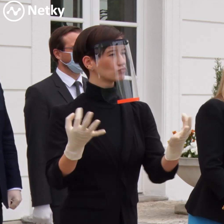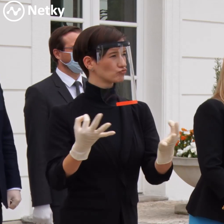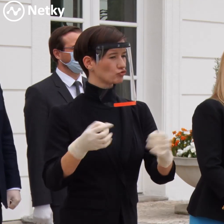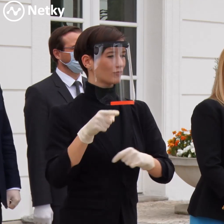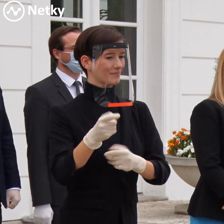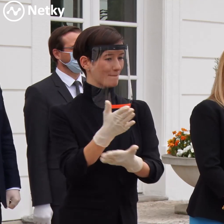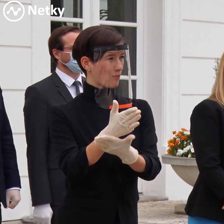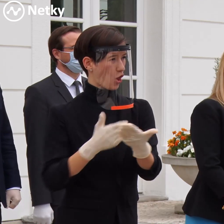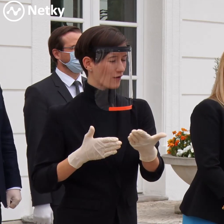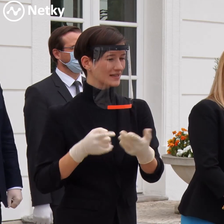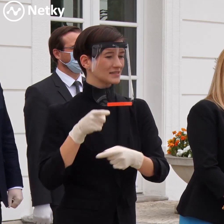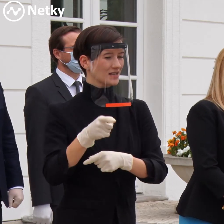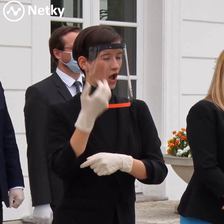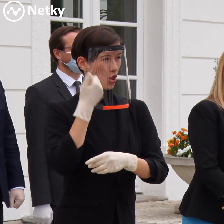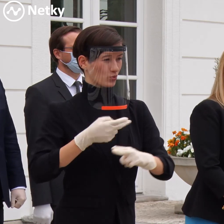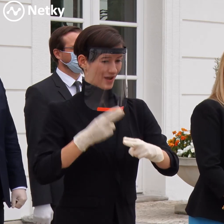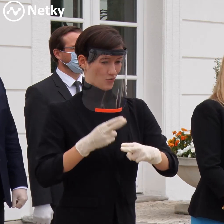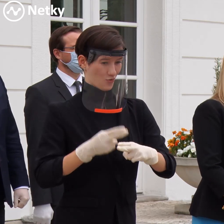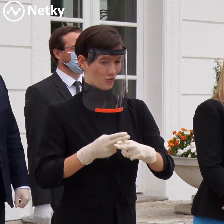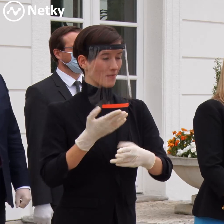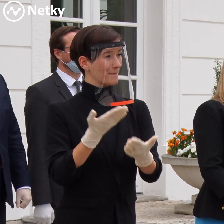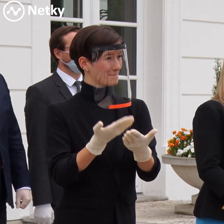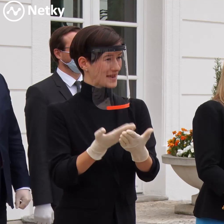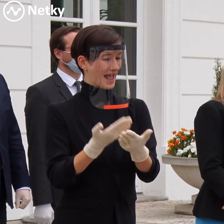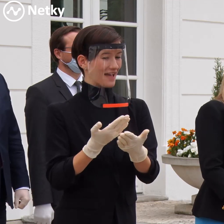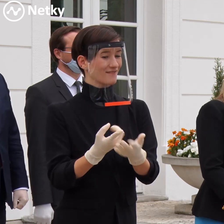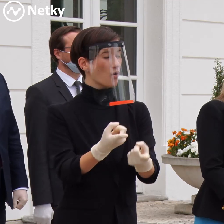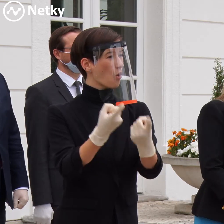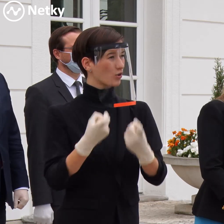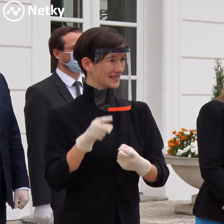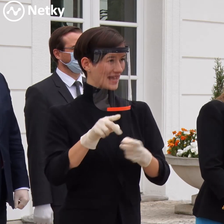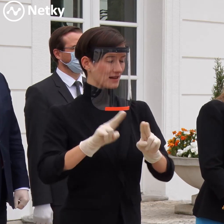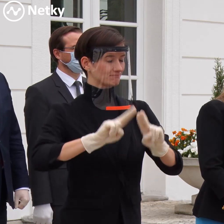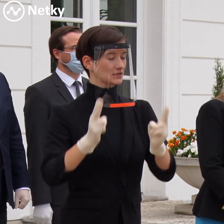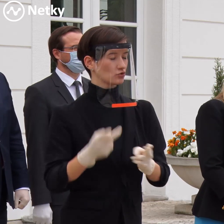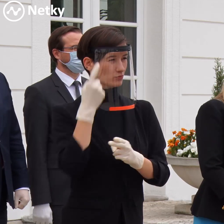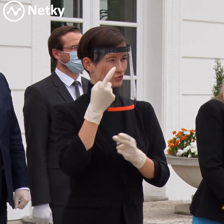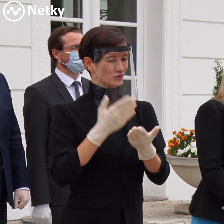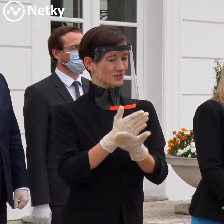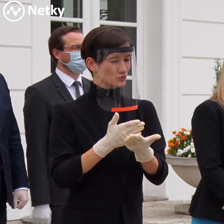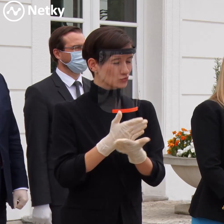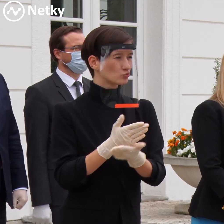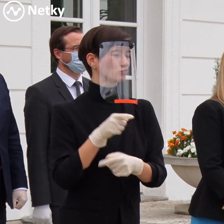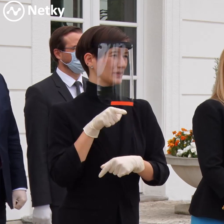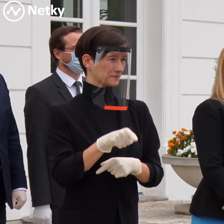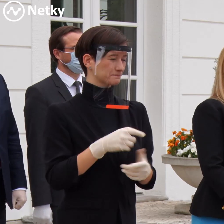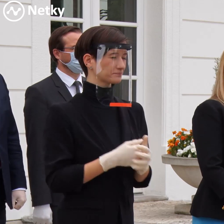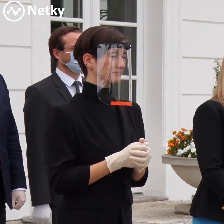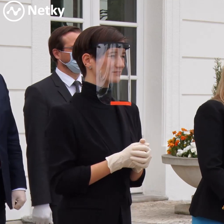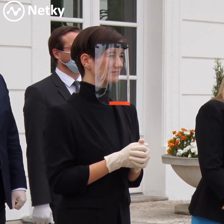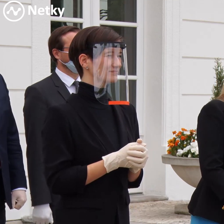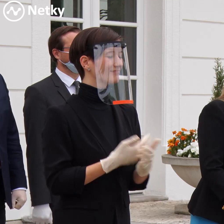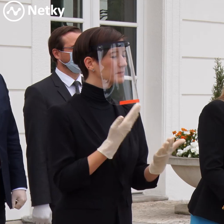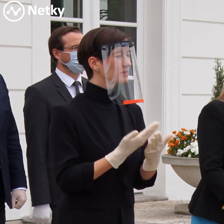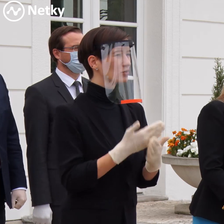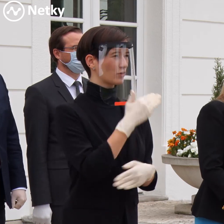zariadení a na Slovensku je to naozaj väčšina obetí tohoto koronavírusu pochádza z takýchto zariadení. Práve preto je